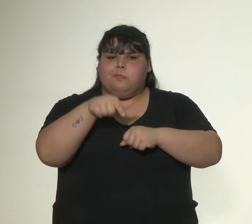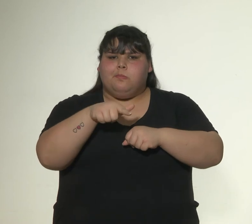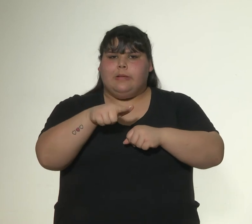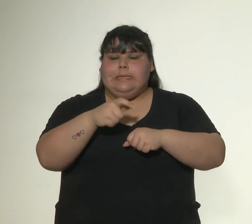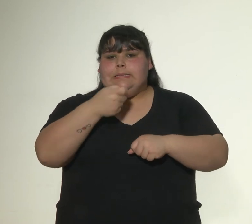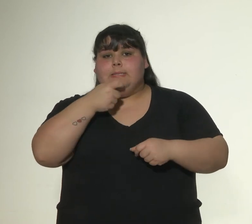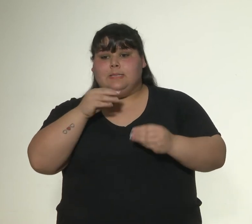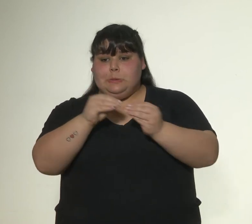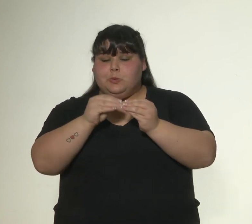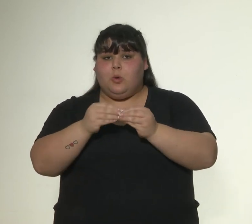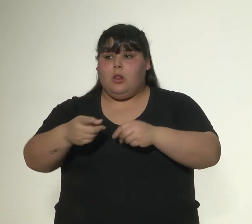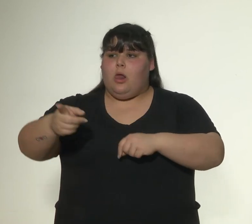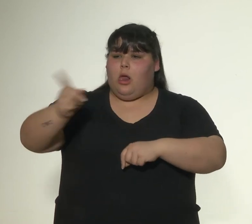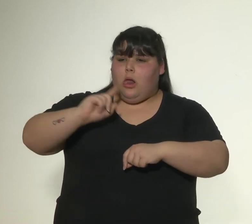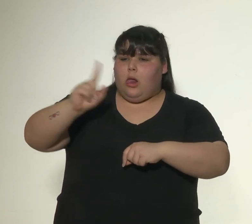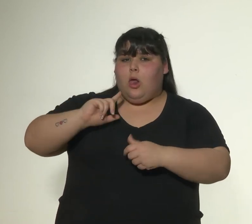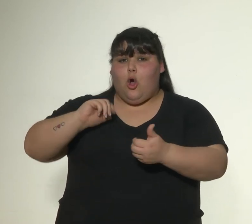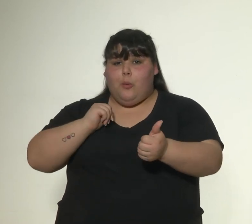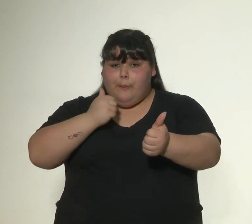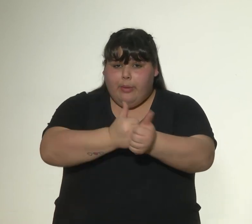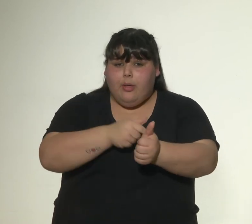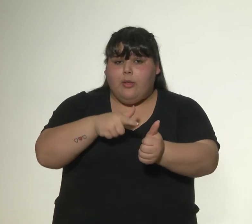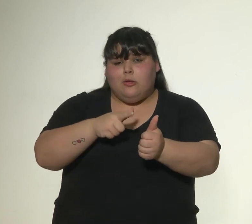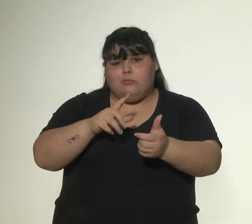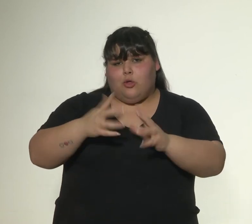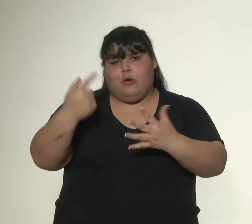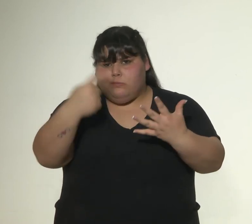maltrato y el abuso sexual, entre otras cuestiones.